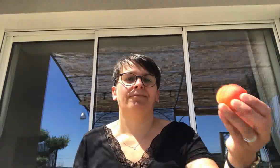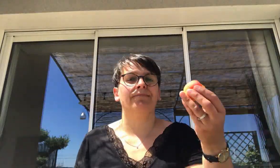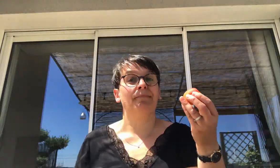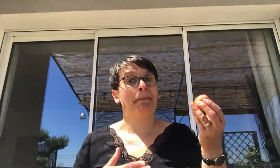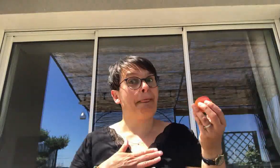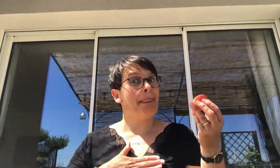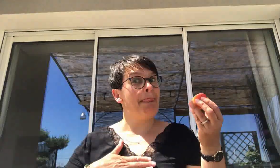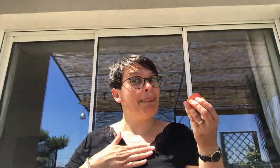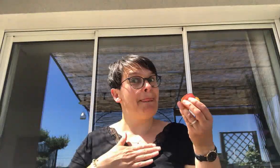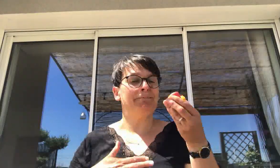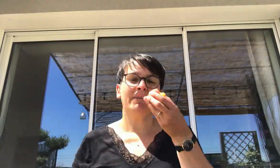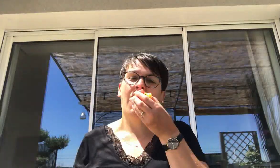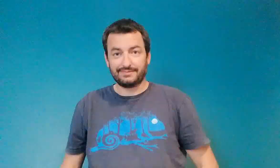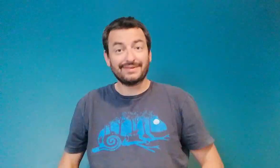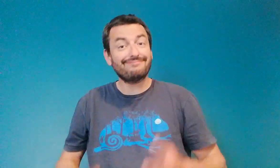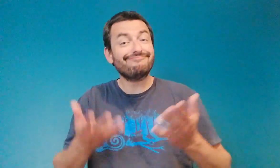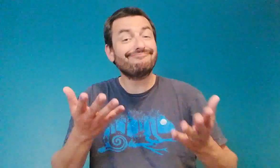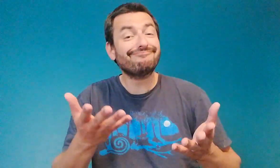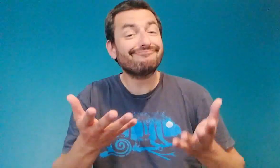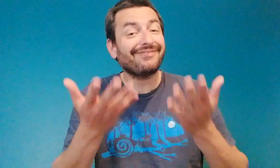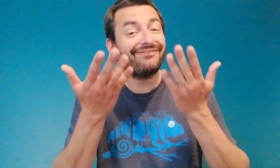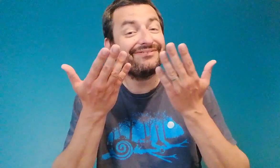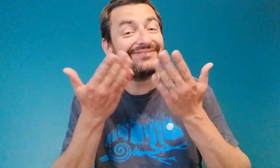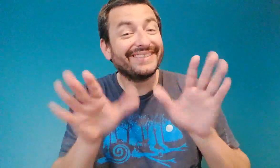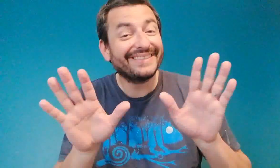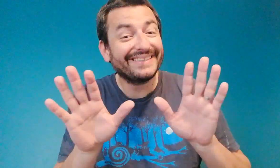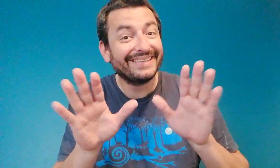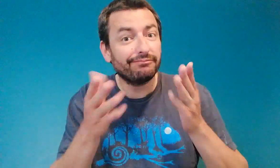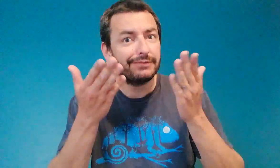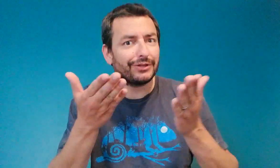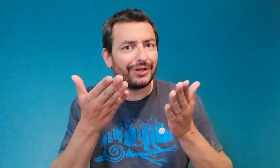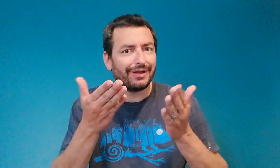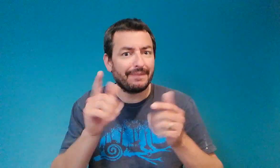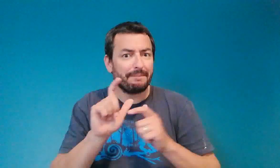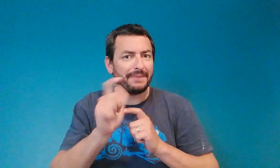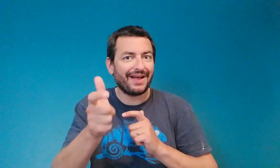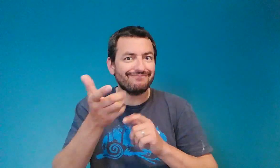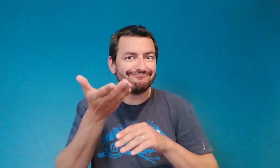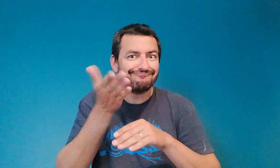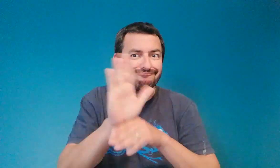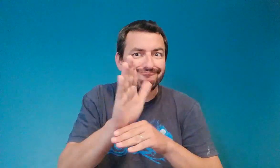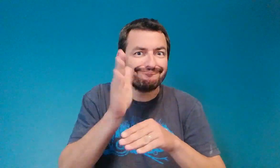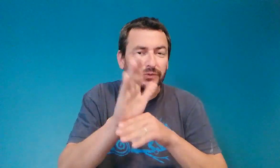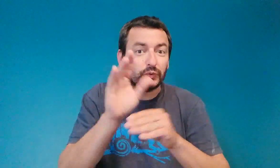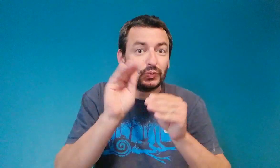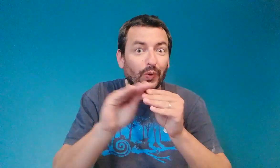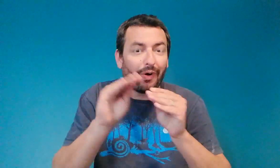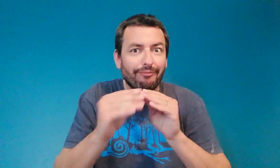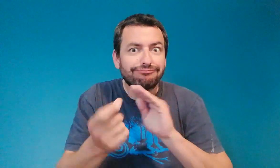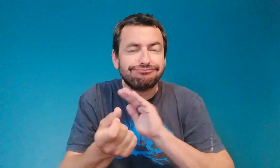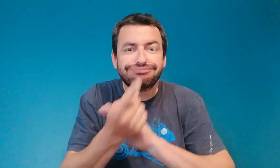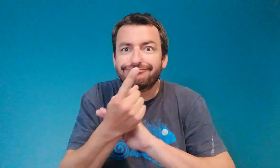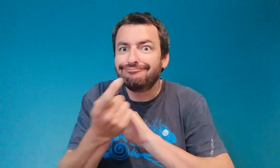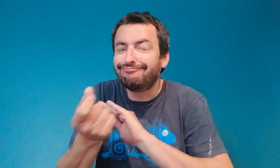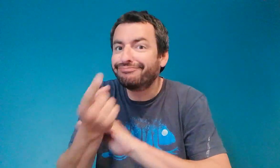Hum, c'est bon ! Voilà, c'est terminé ! Maintenant, je vais vous présenter des choses assez incroyables.